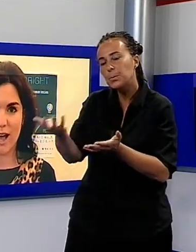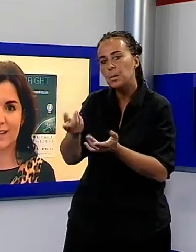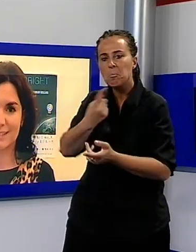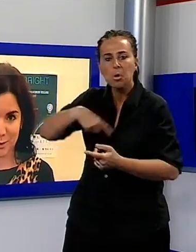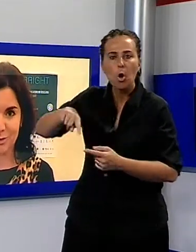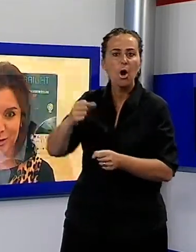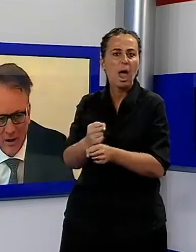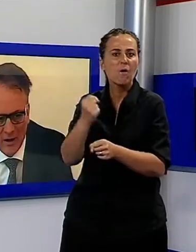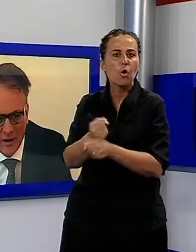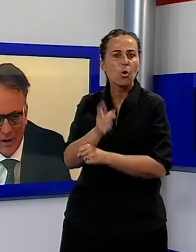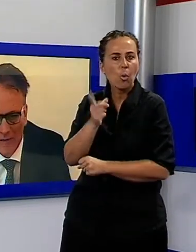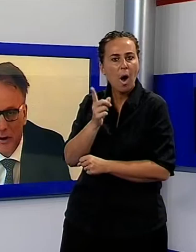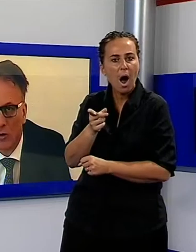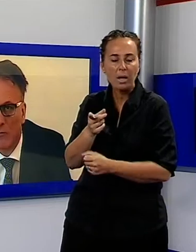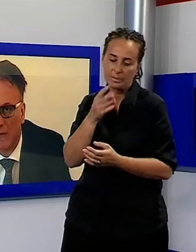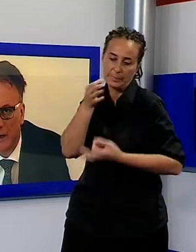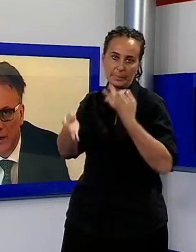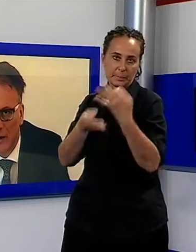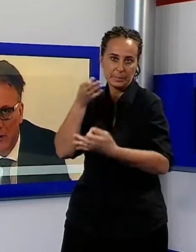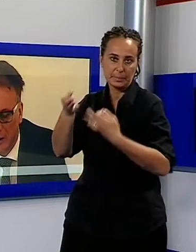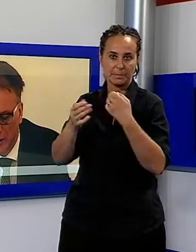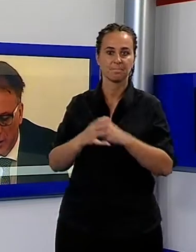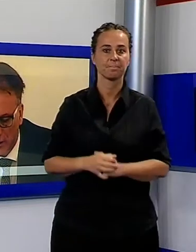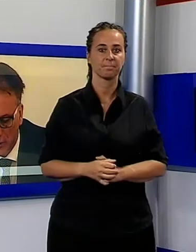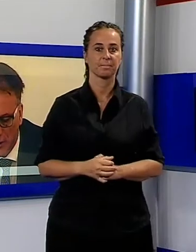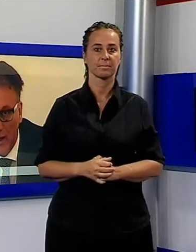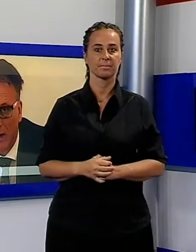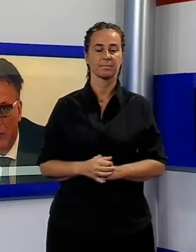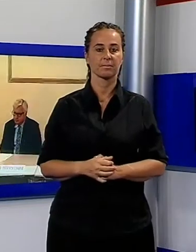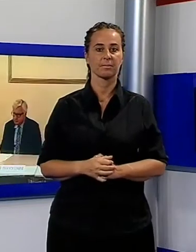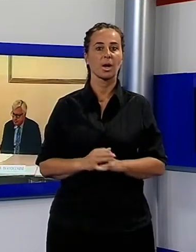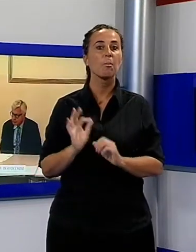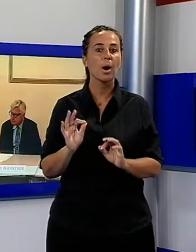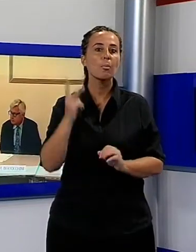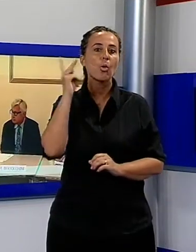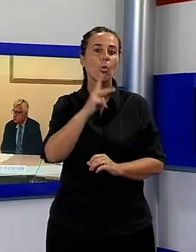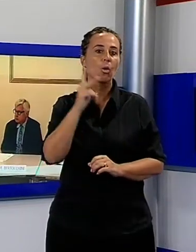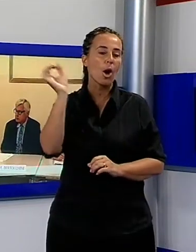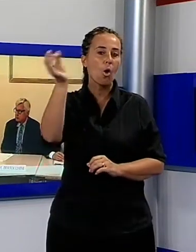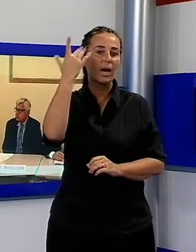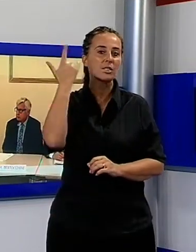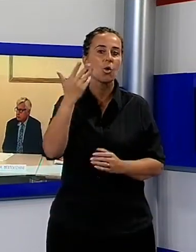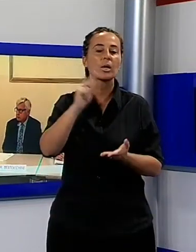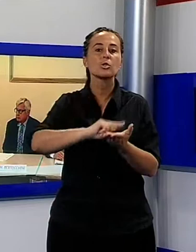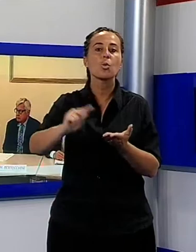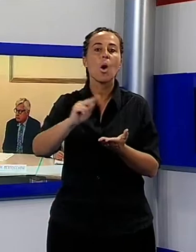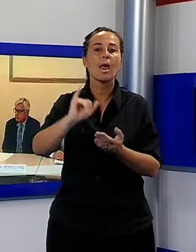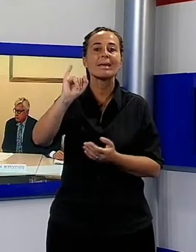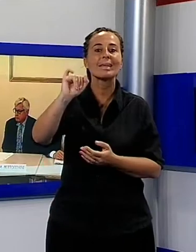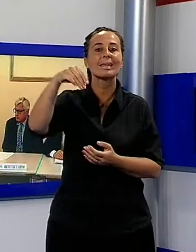all'istituto. Torna a splendere la stella della ricerca su Lucca grazie alla scuola IMT Alti Studi e a Bright